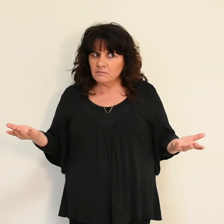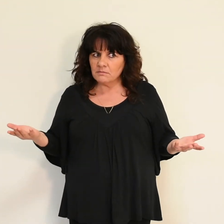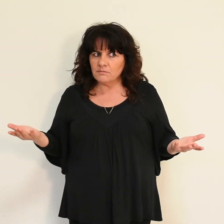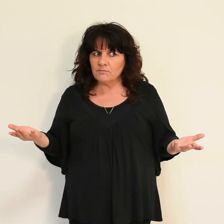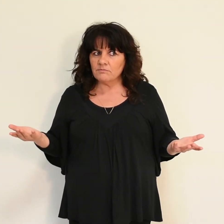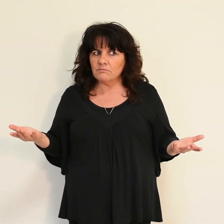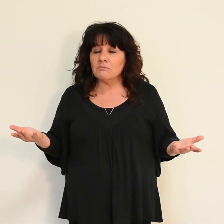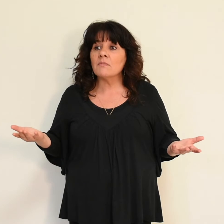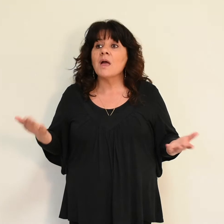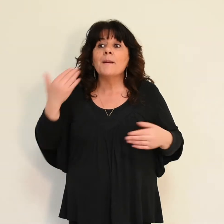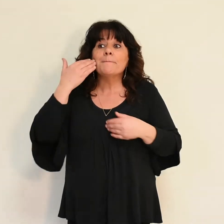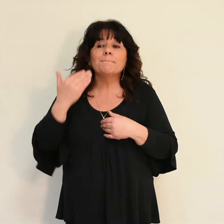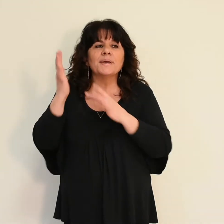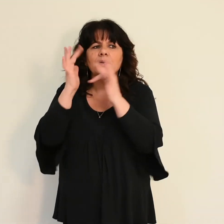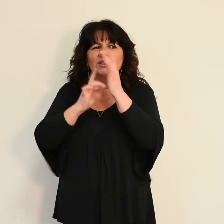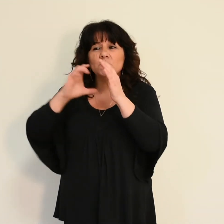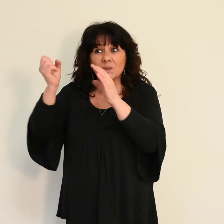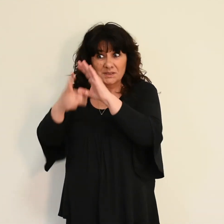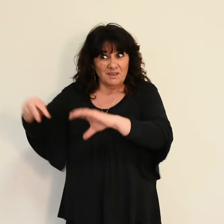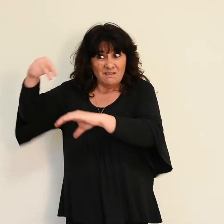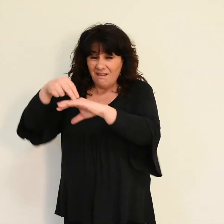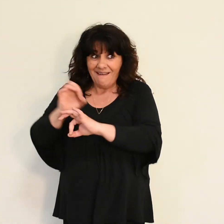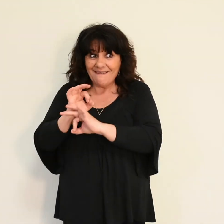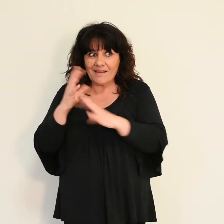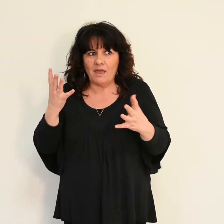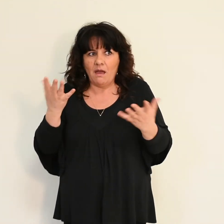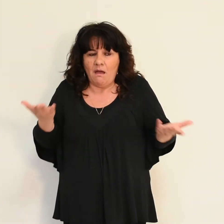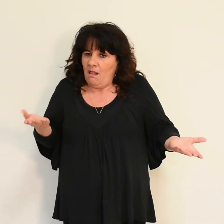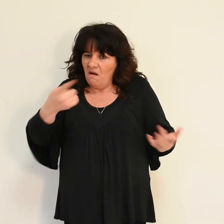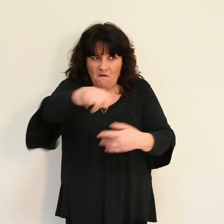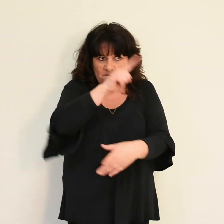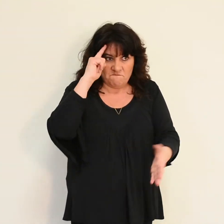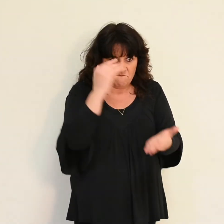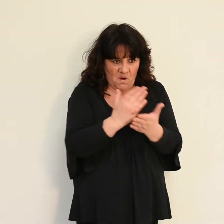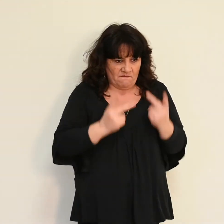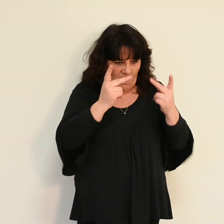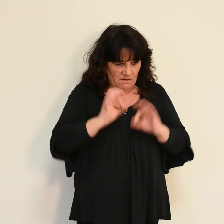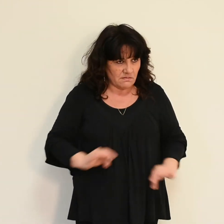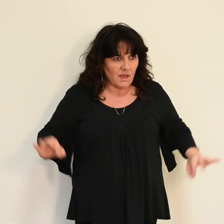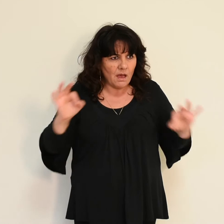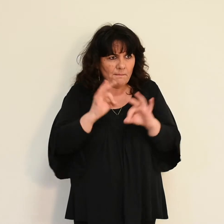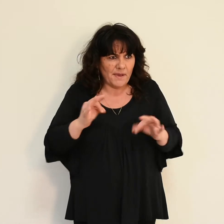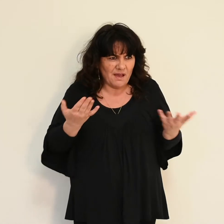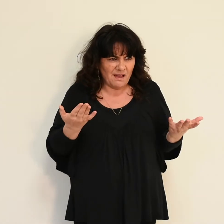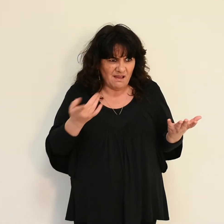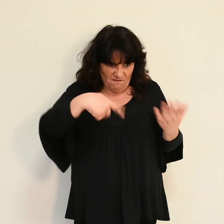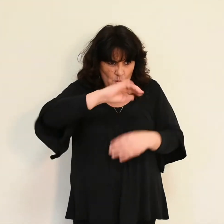Et si le Christ n'est pas ressuscité, votre foi est sans valeur ? Vous êtes encore sous l'emprise de vos péchés